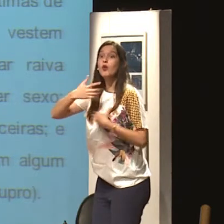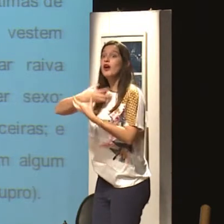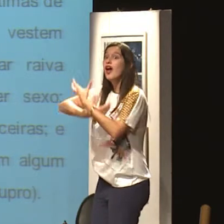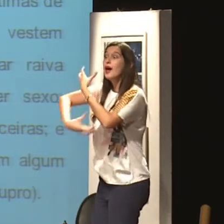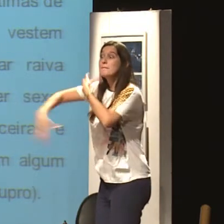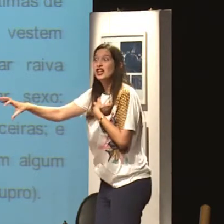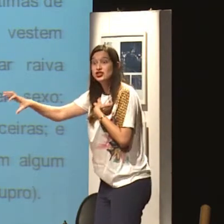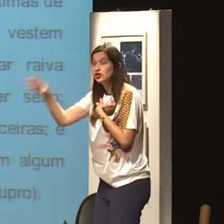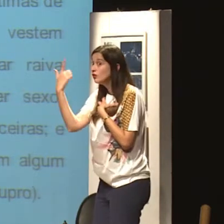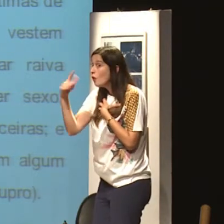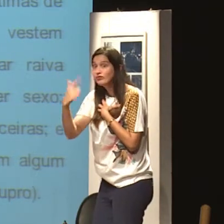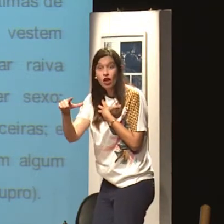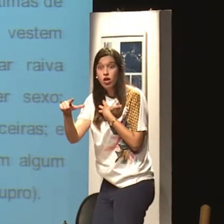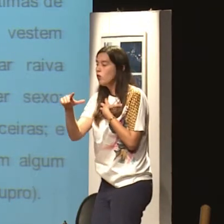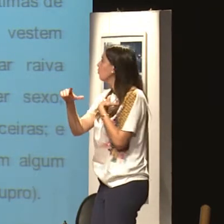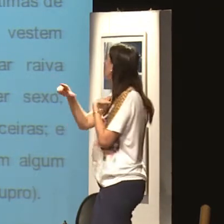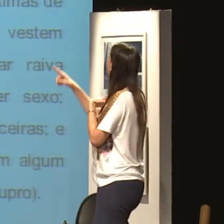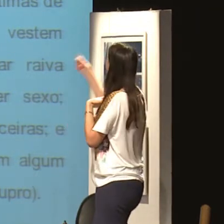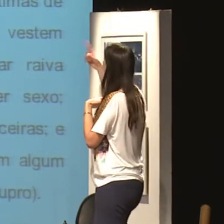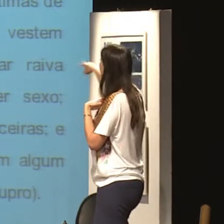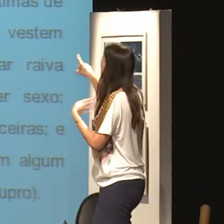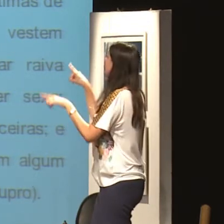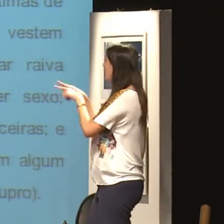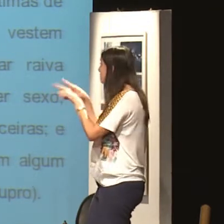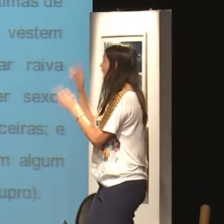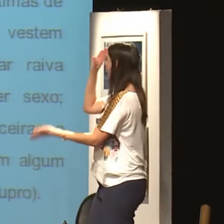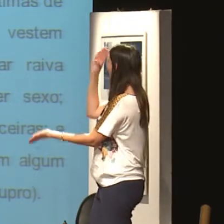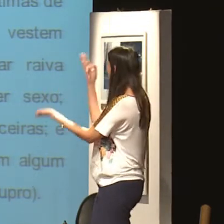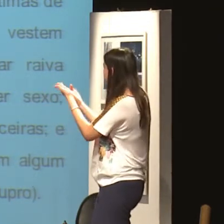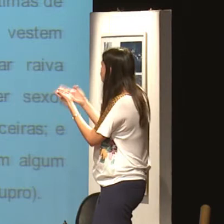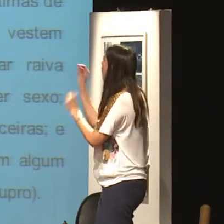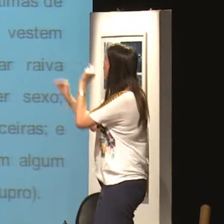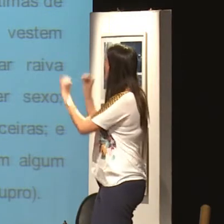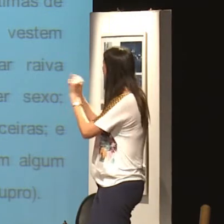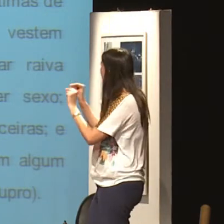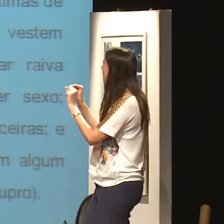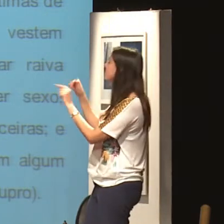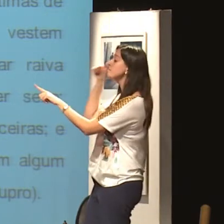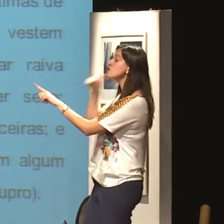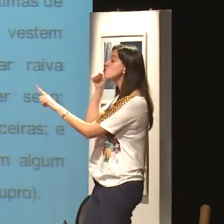reagem? A pessoa não tem empatia, são pessoas que não são empáticas e